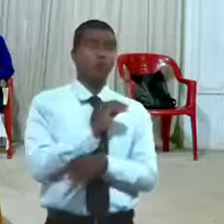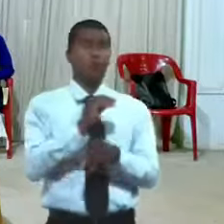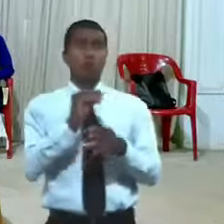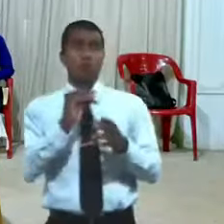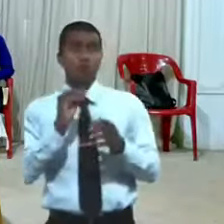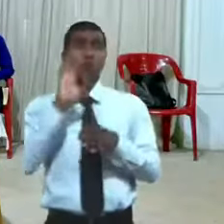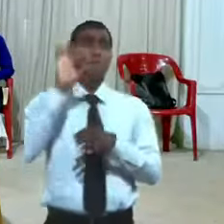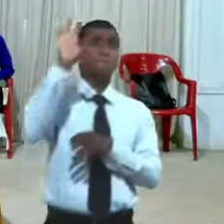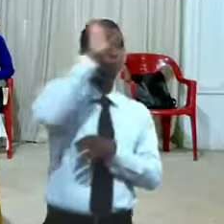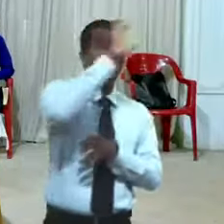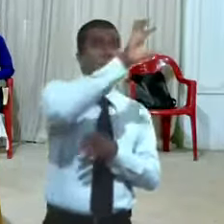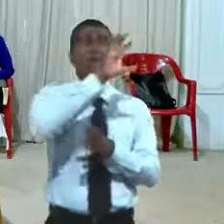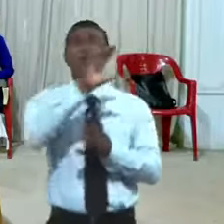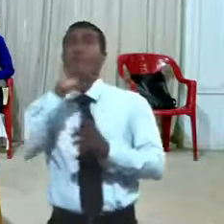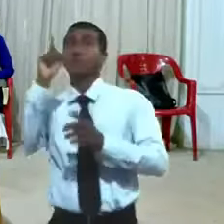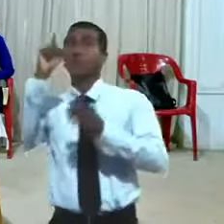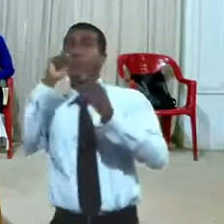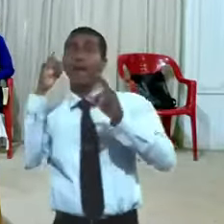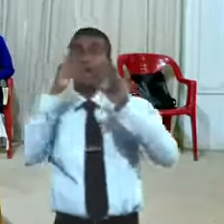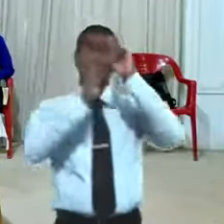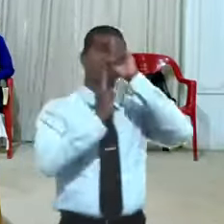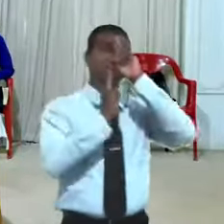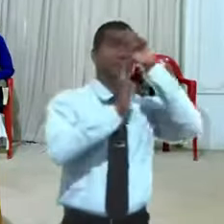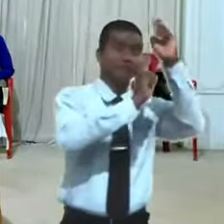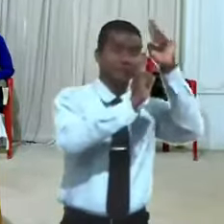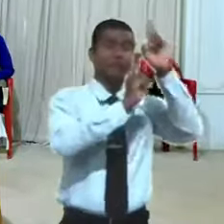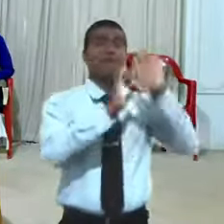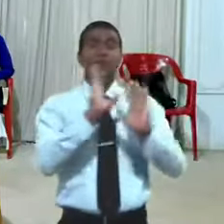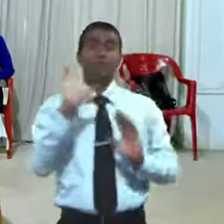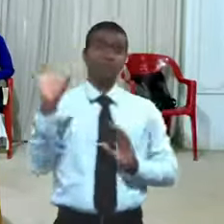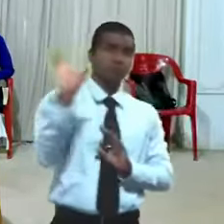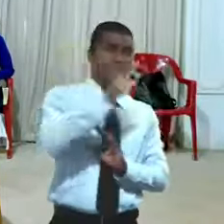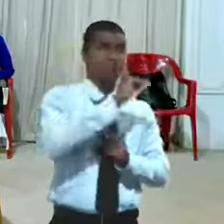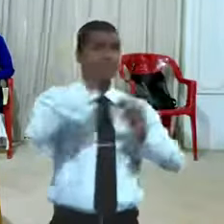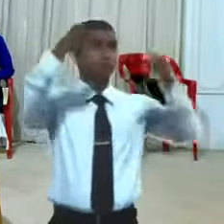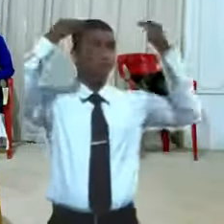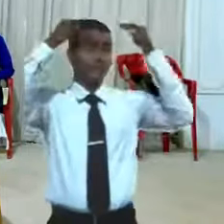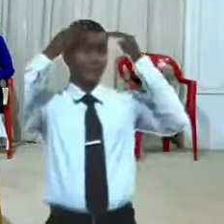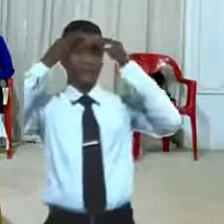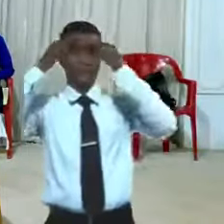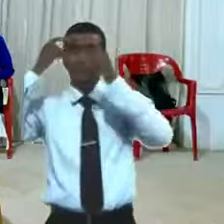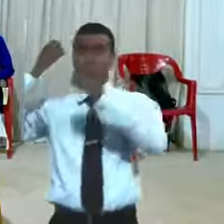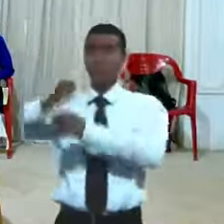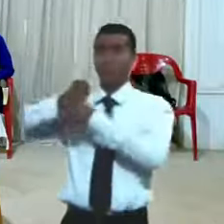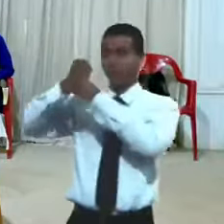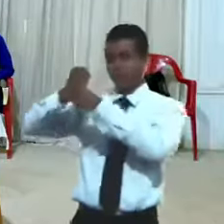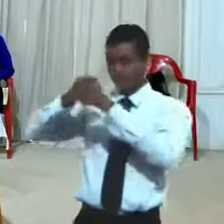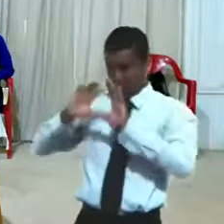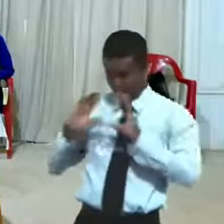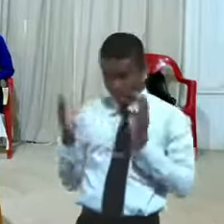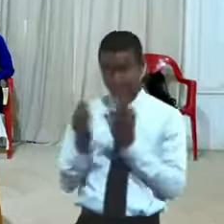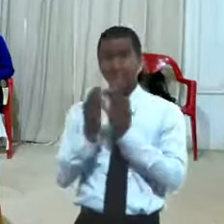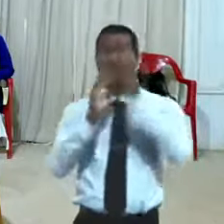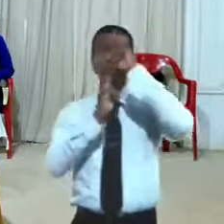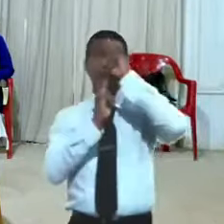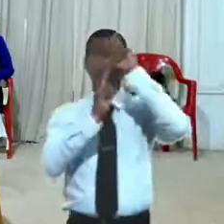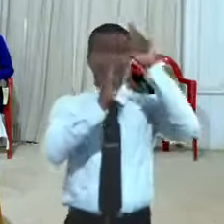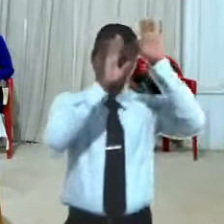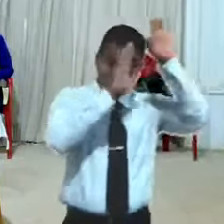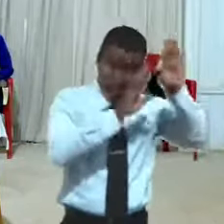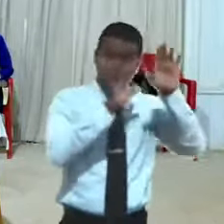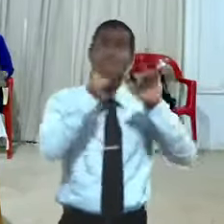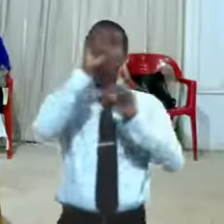toda nación a él deben reconocerlo todos los reyes y los poderosos de la tierra porque él manda